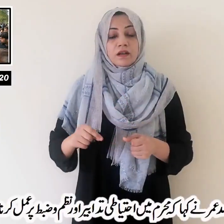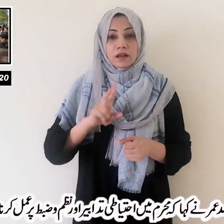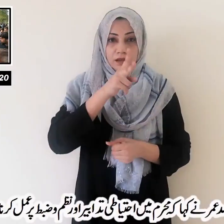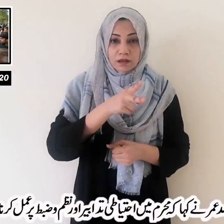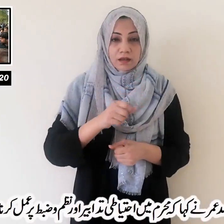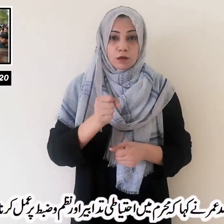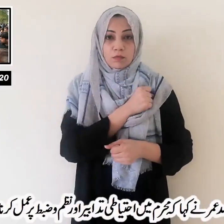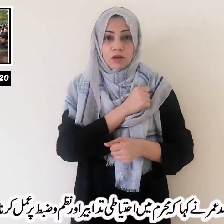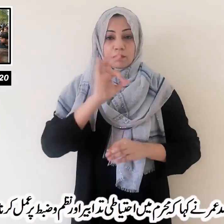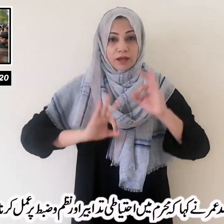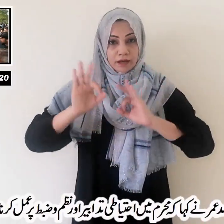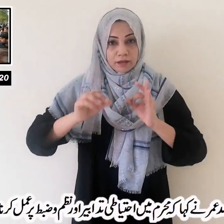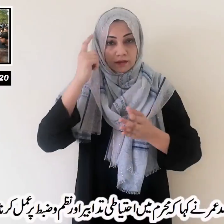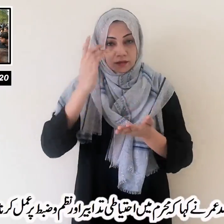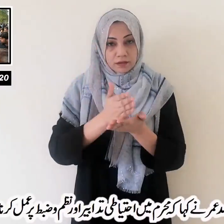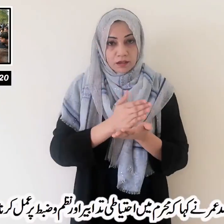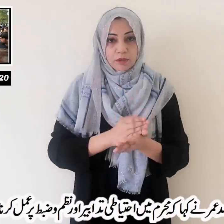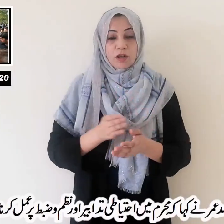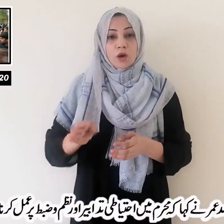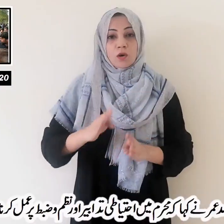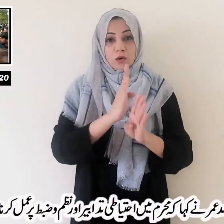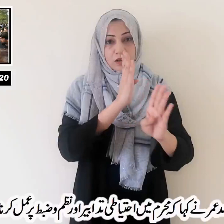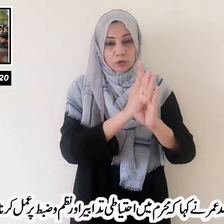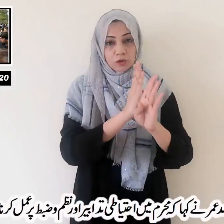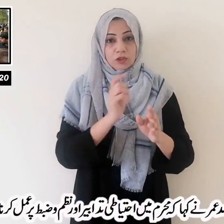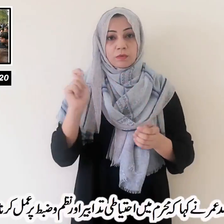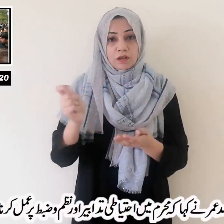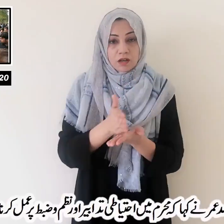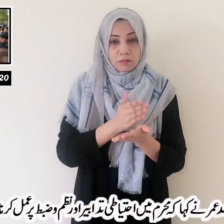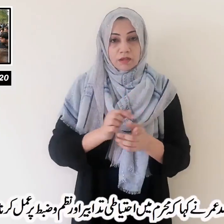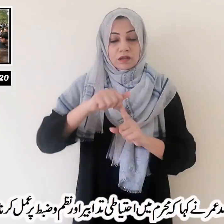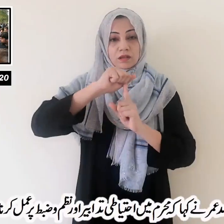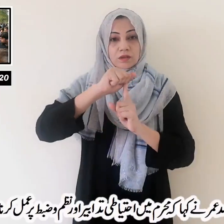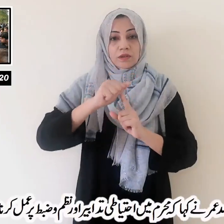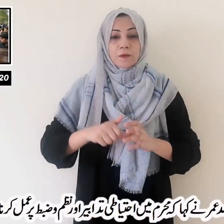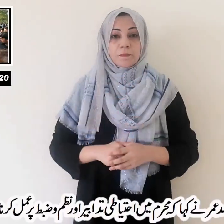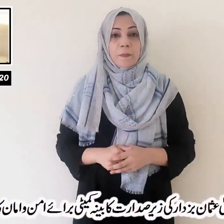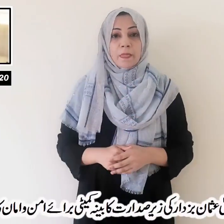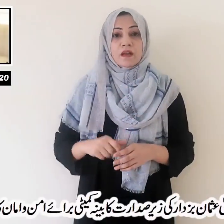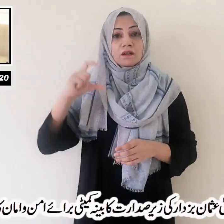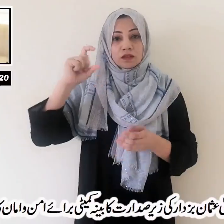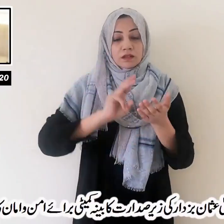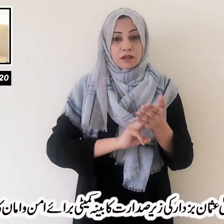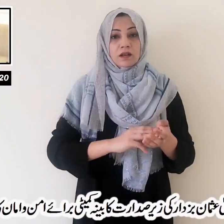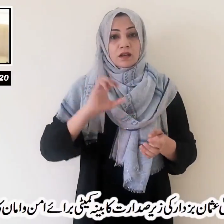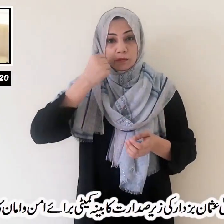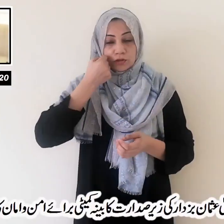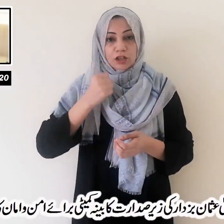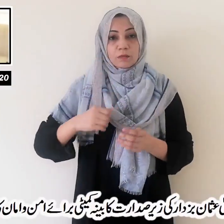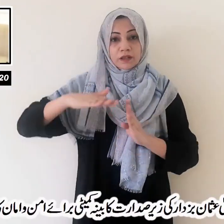کہا کہ محرم میں احتیاطی تدابیر اور نظم و ضبط پر عمل کرنا بہت اہم ہے وزیراعظم عثمان بزدار